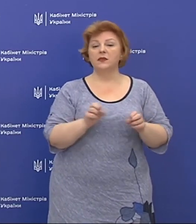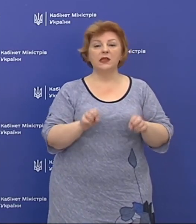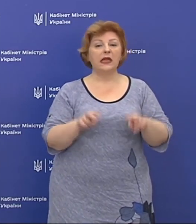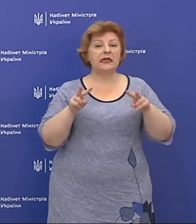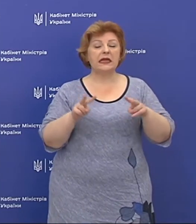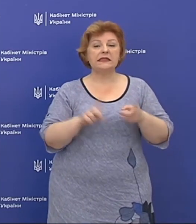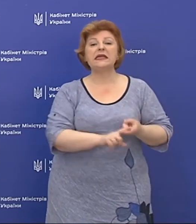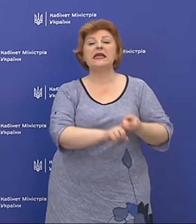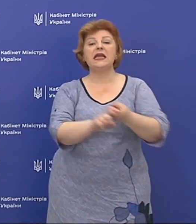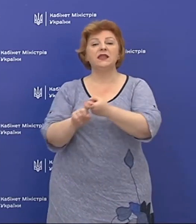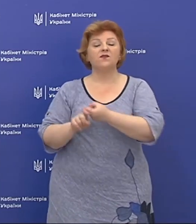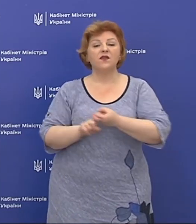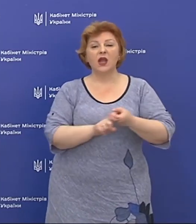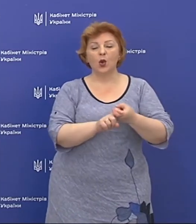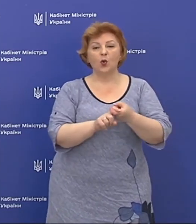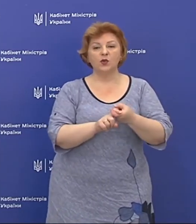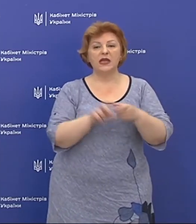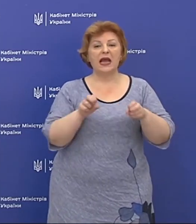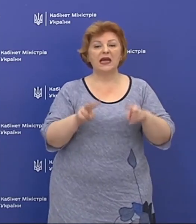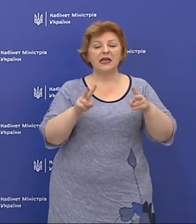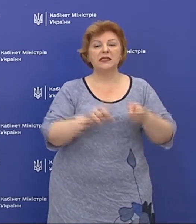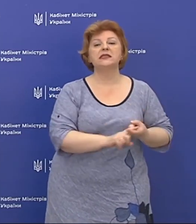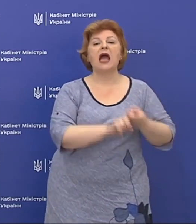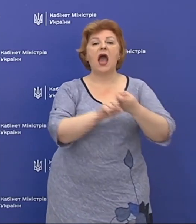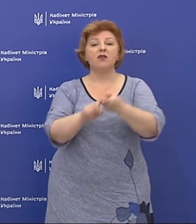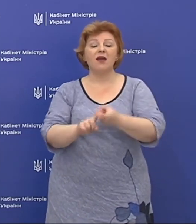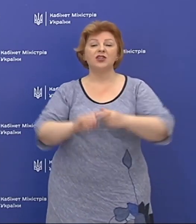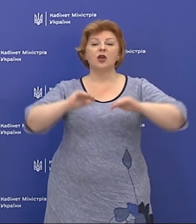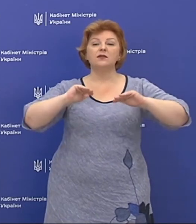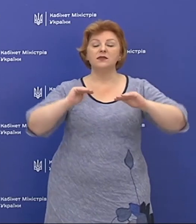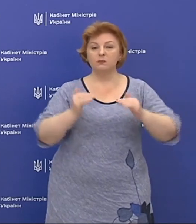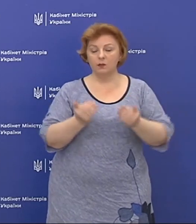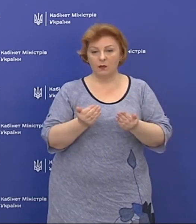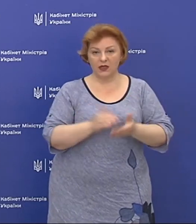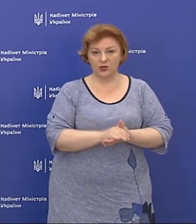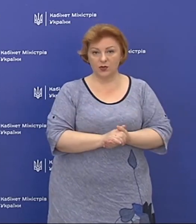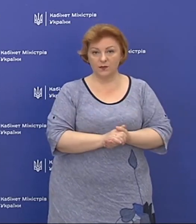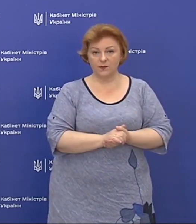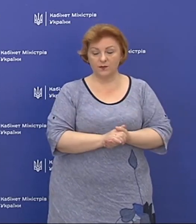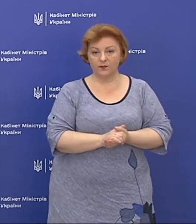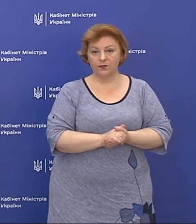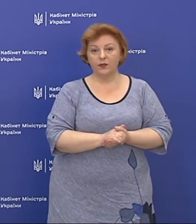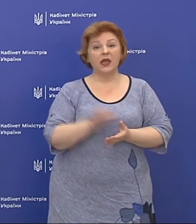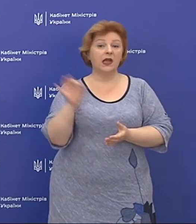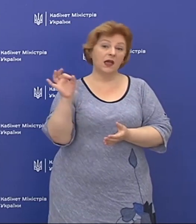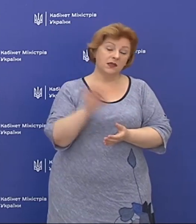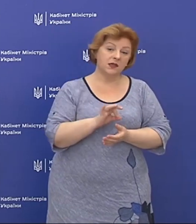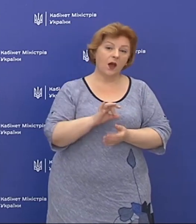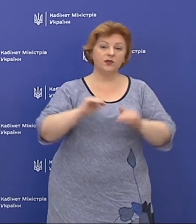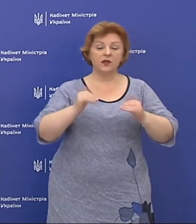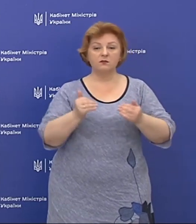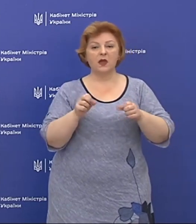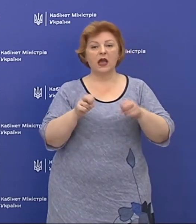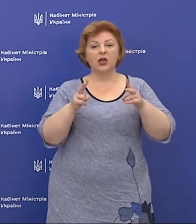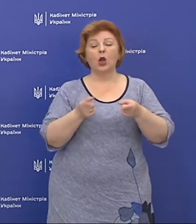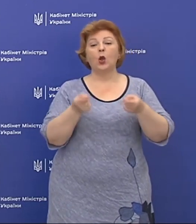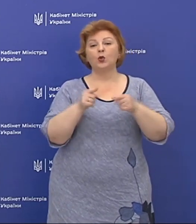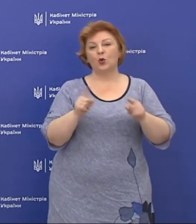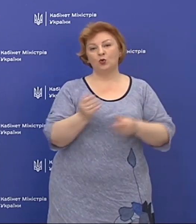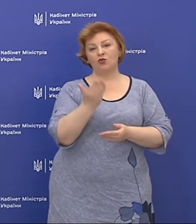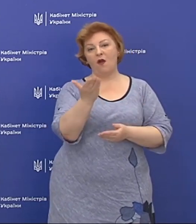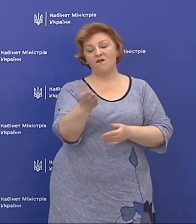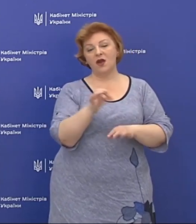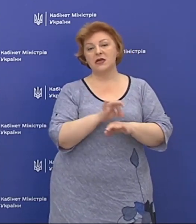інфікування, ризик зараження, він зменшується. Одночасно зменшується ризик того, що ви